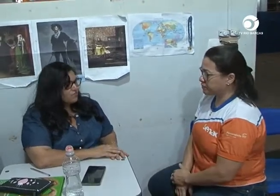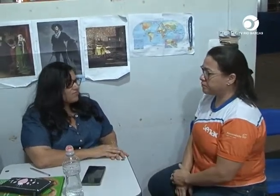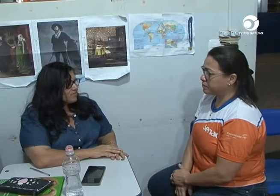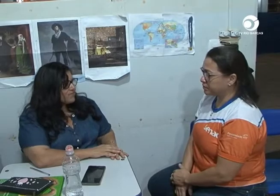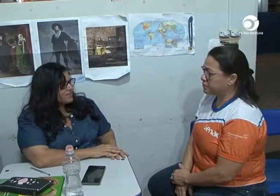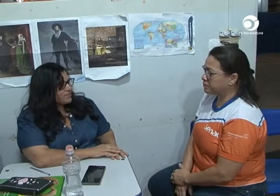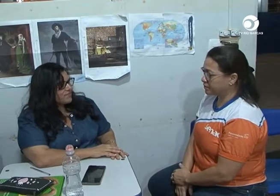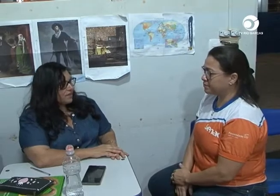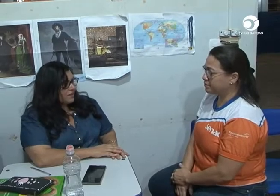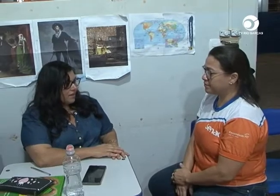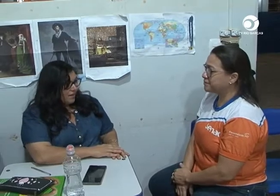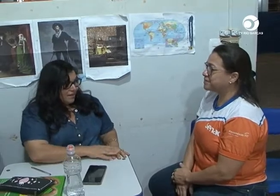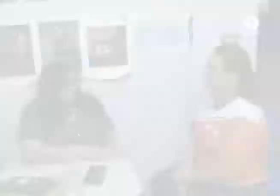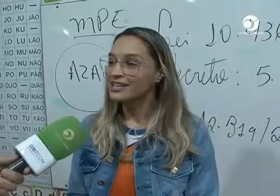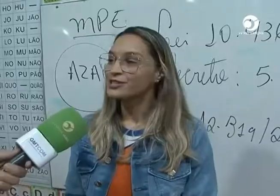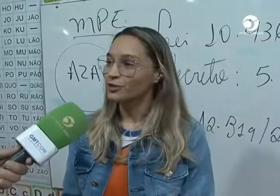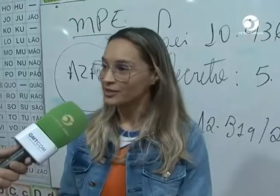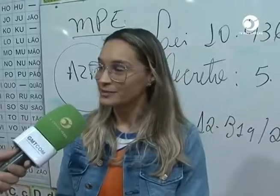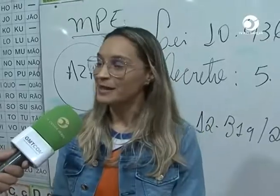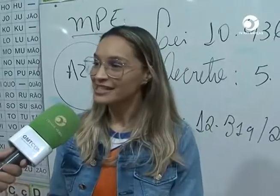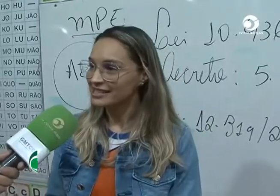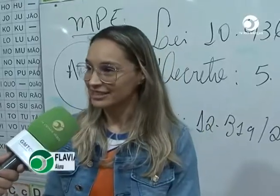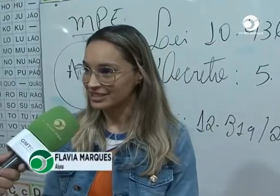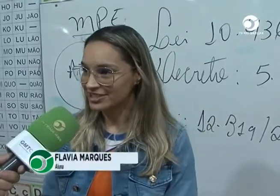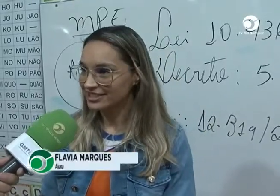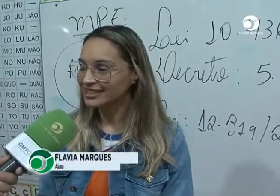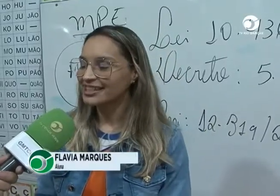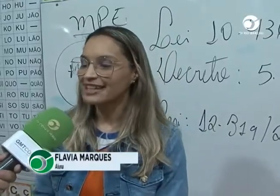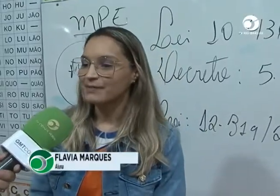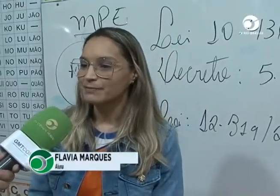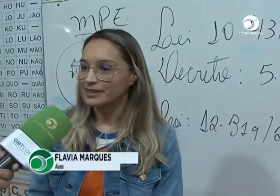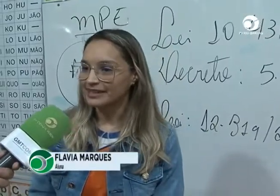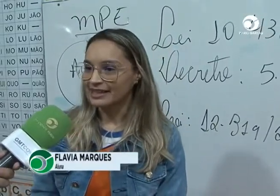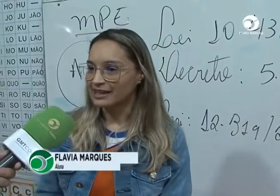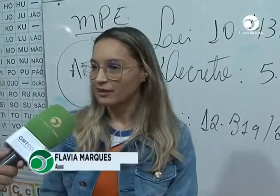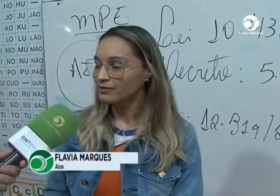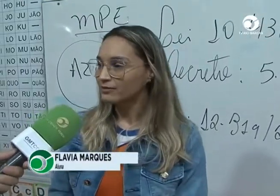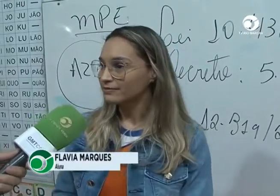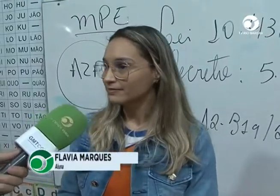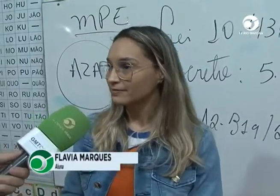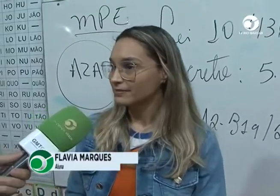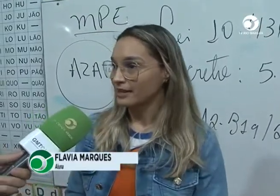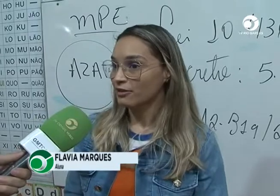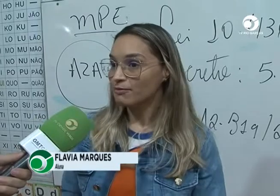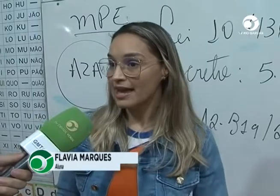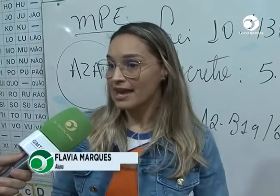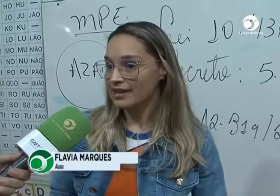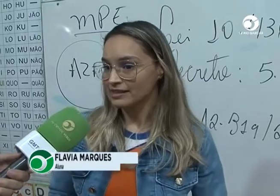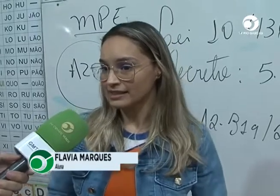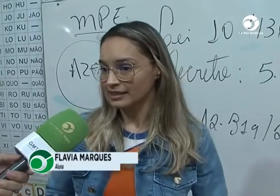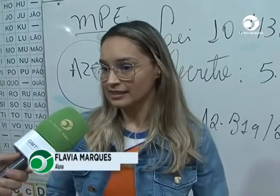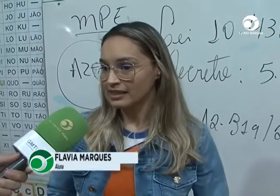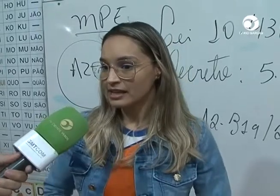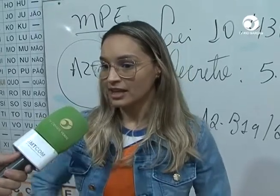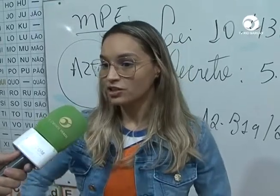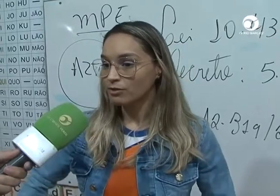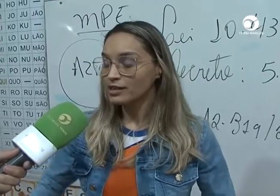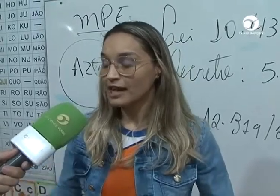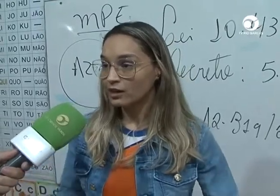uma das que se interessou pelo curso. Estou gostando bastante, porque é um meio de a gente comunicar com